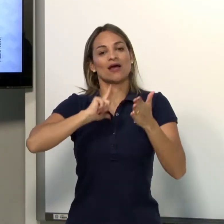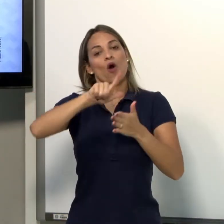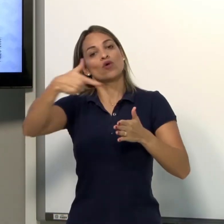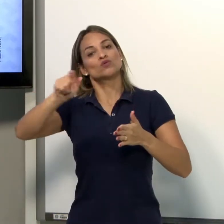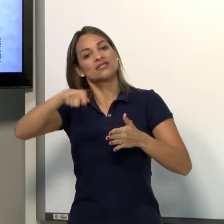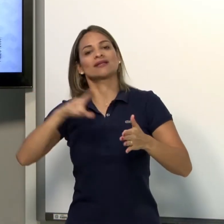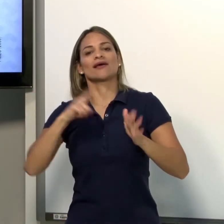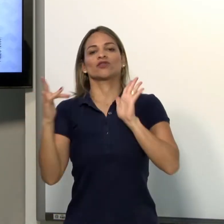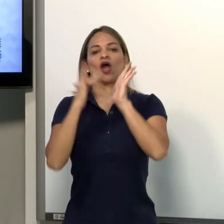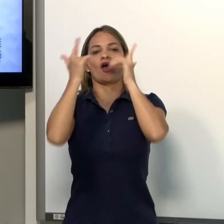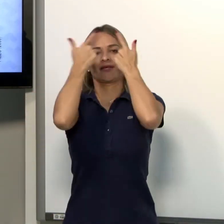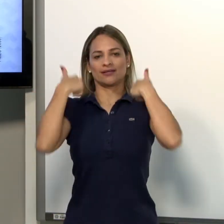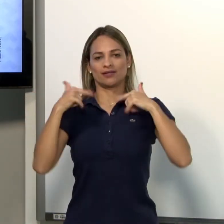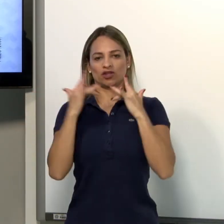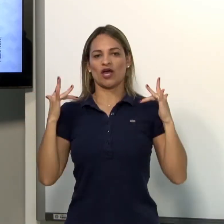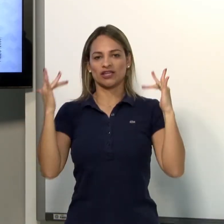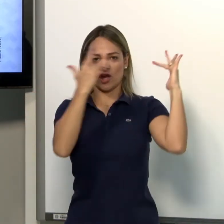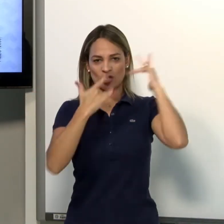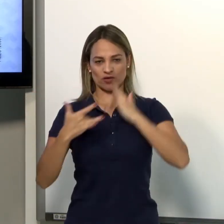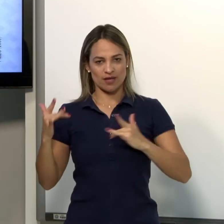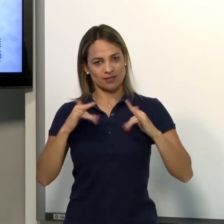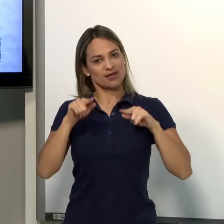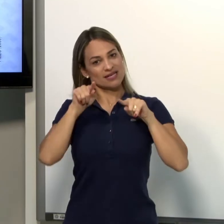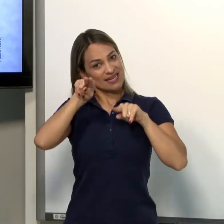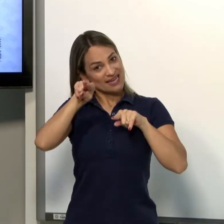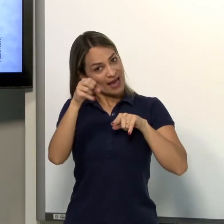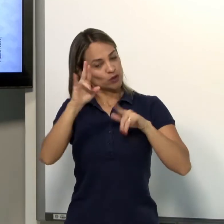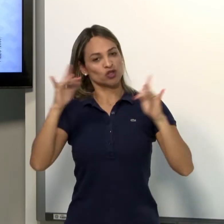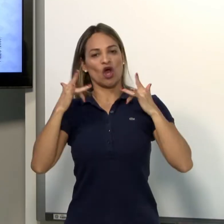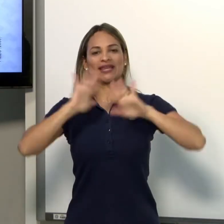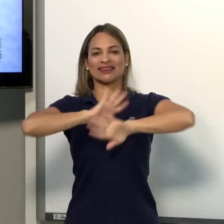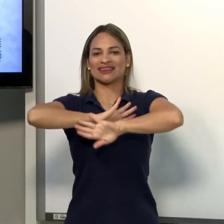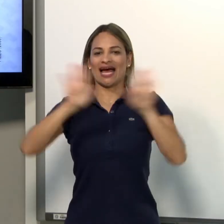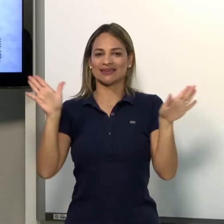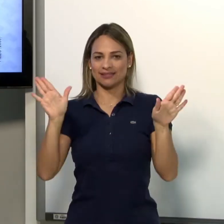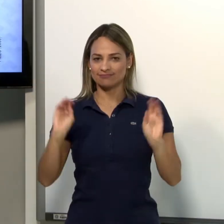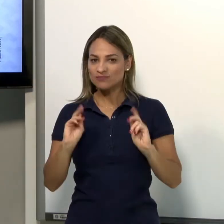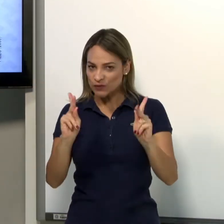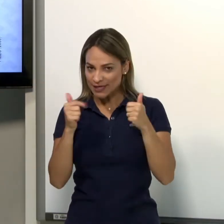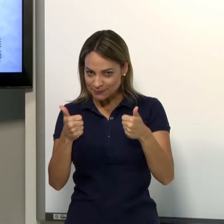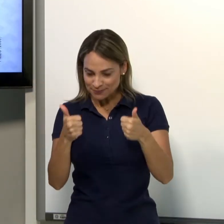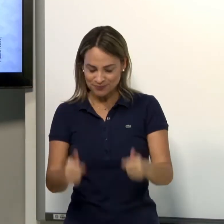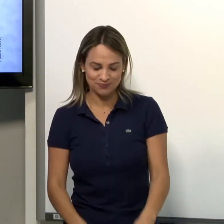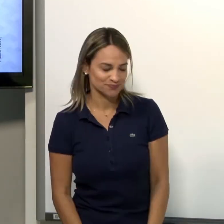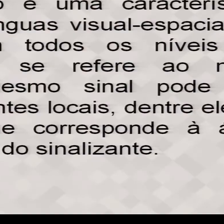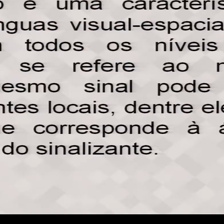do corpo. Tem alguns sinais que tocam em algumas partes do corpo, mas no espaço neutro não toca.